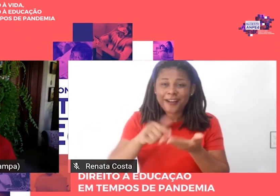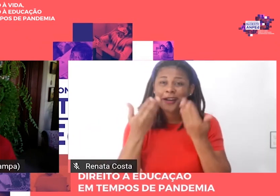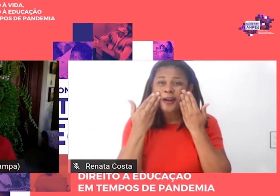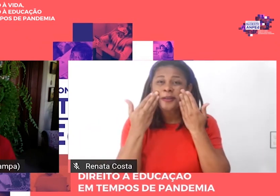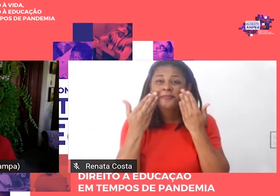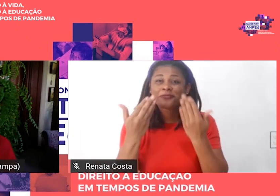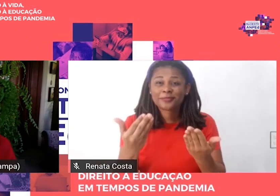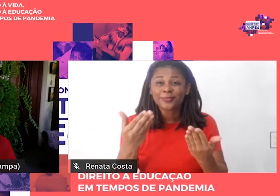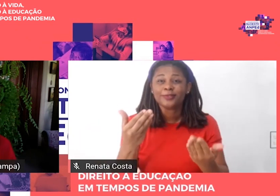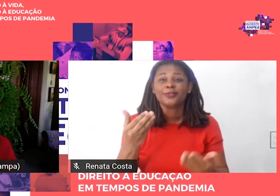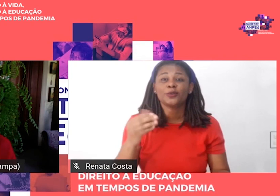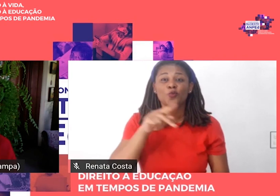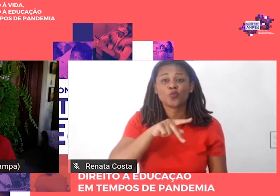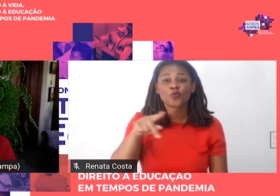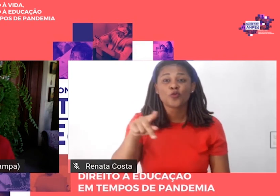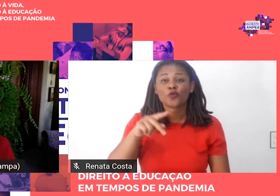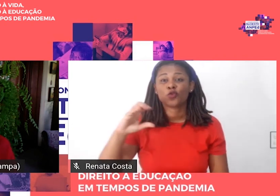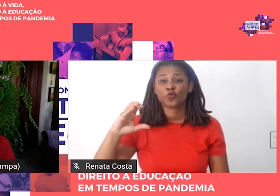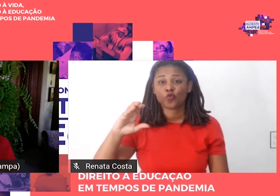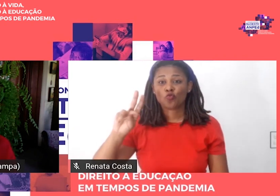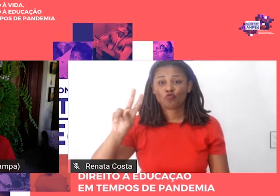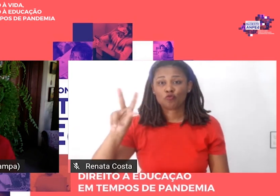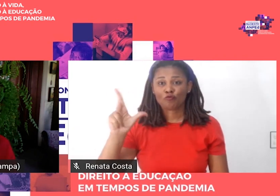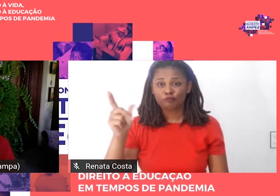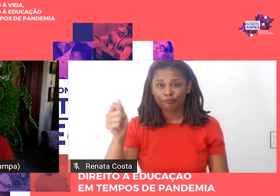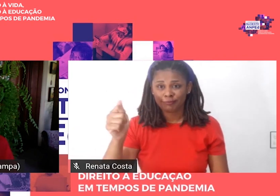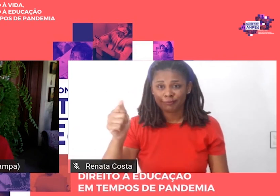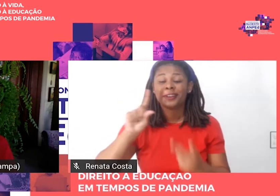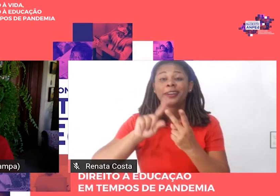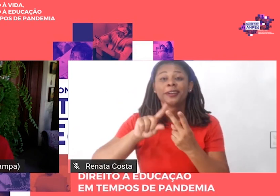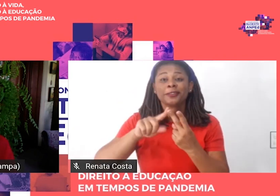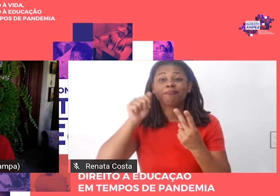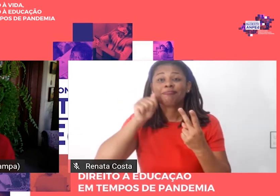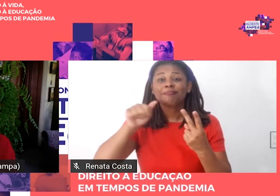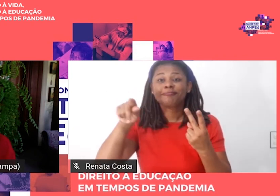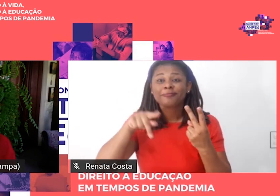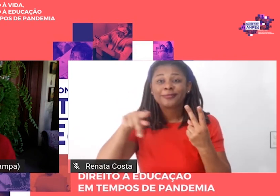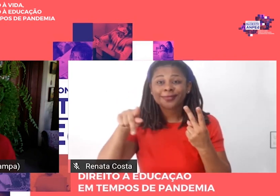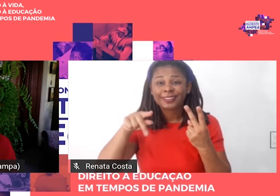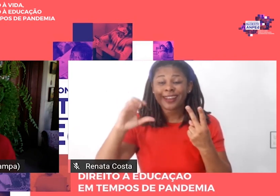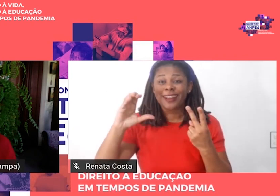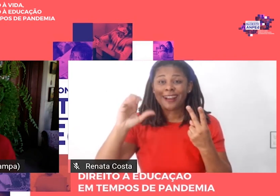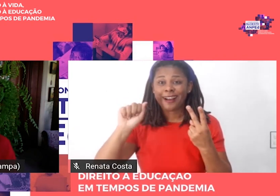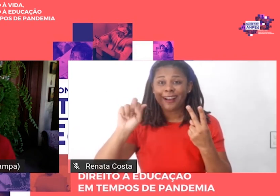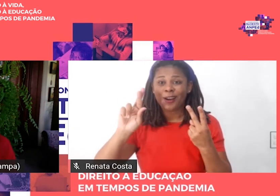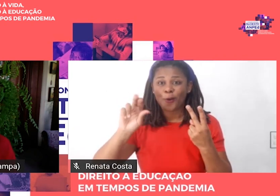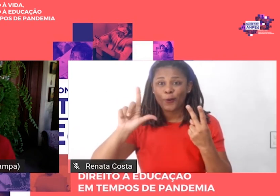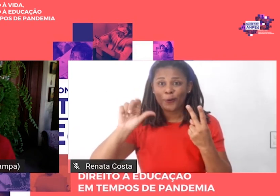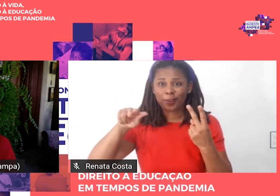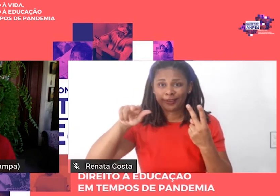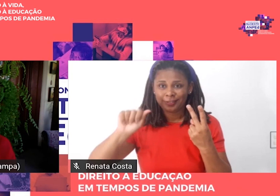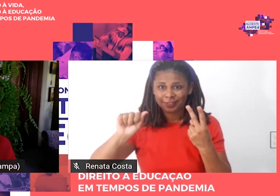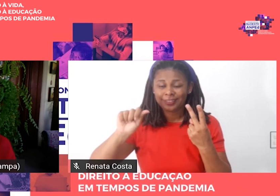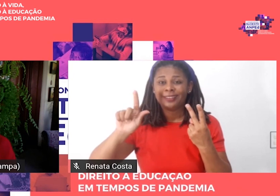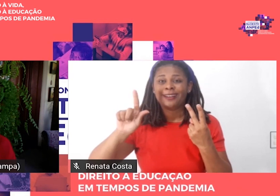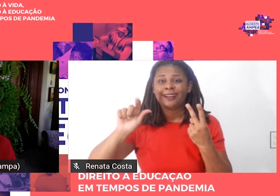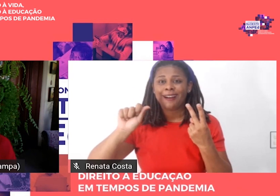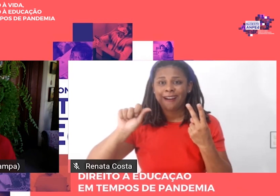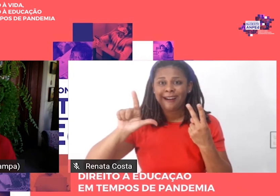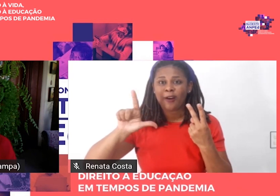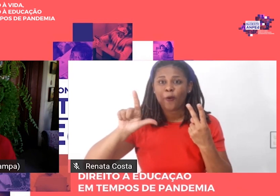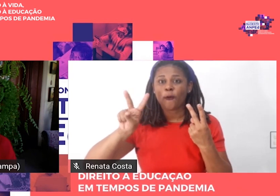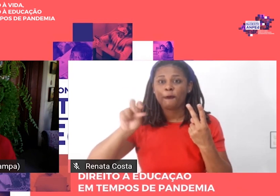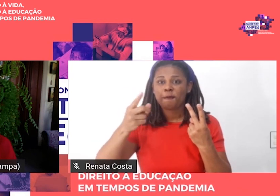Antônio Cunha e pela Ana Carolina Galvão, né, eu queria também referir que,